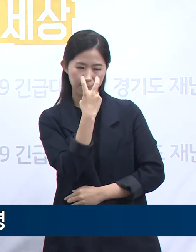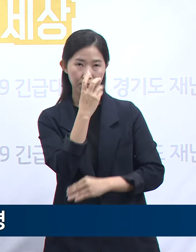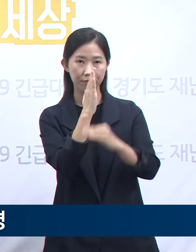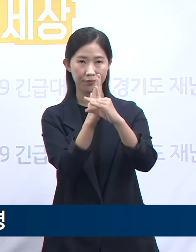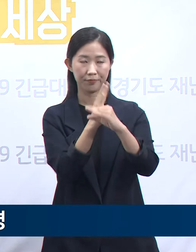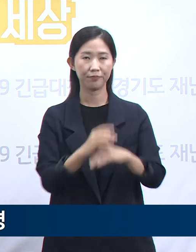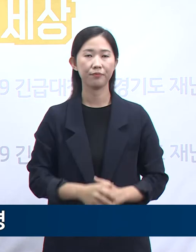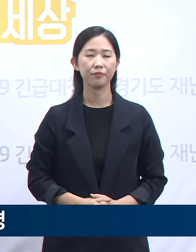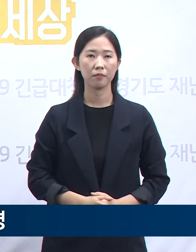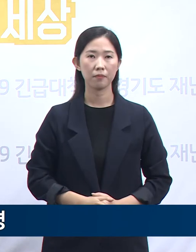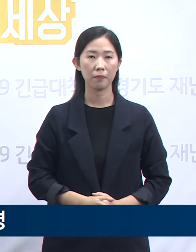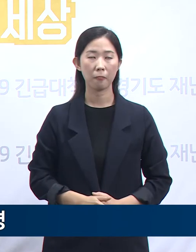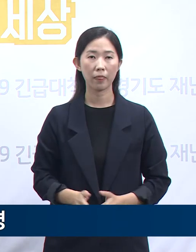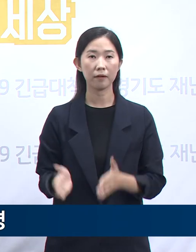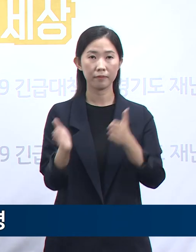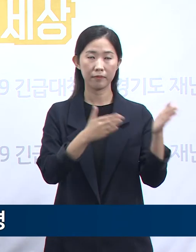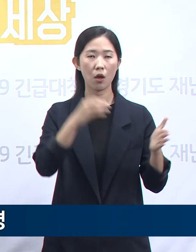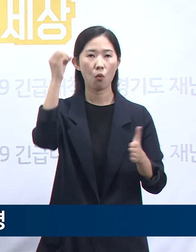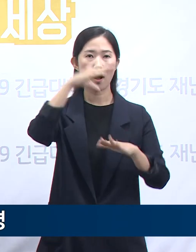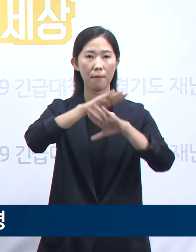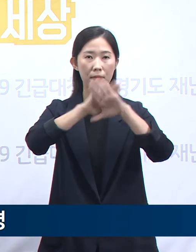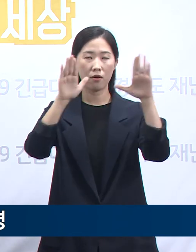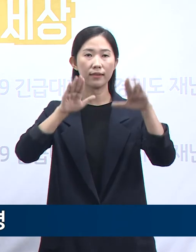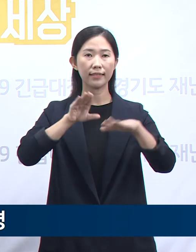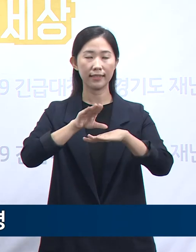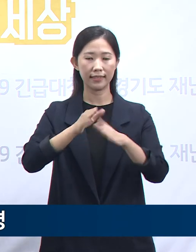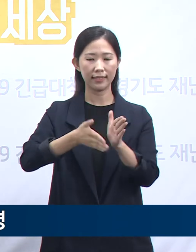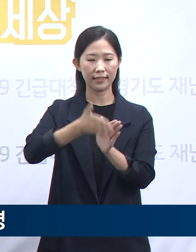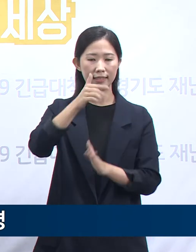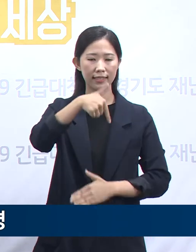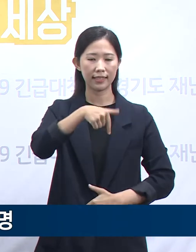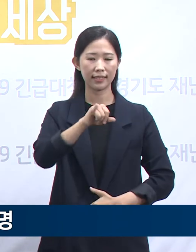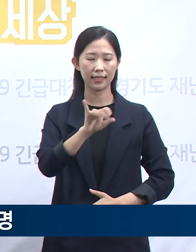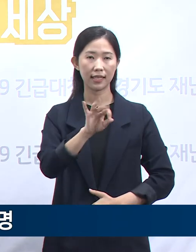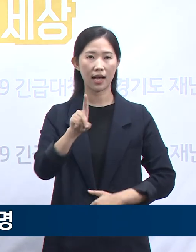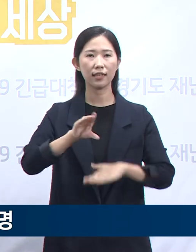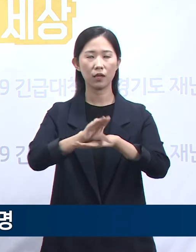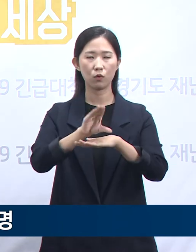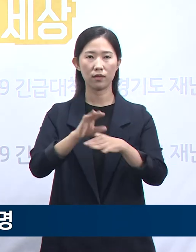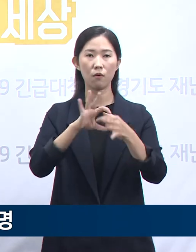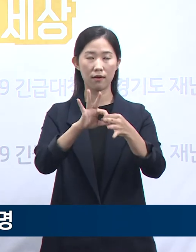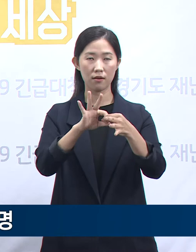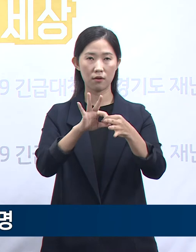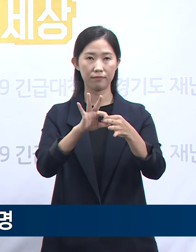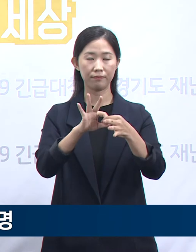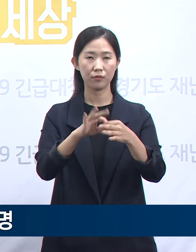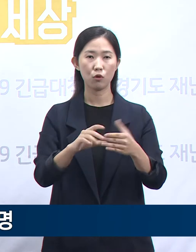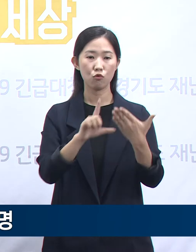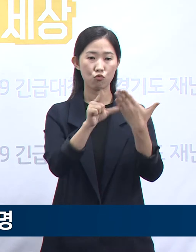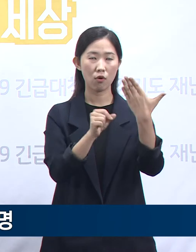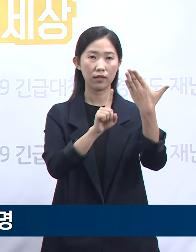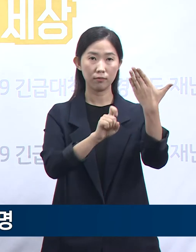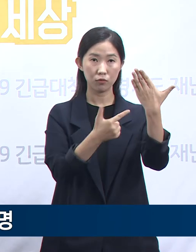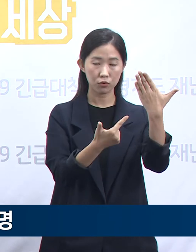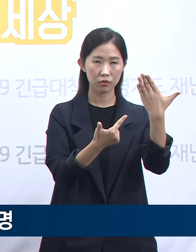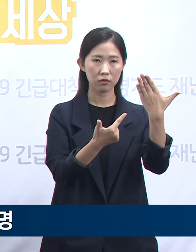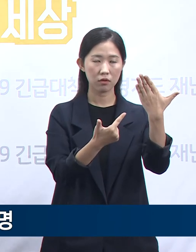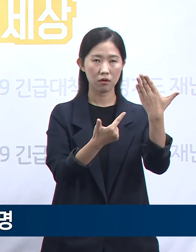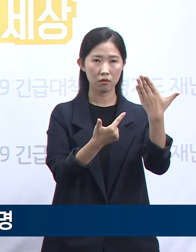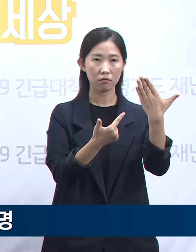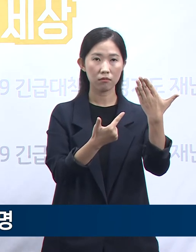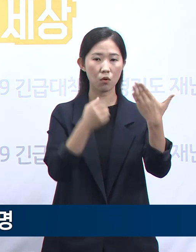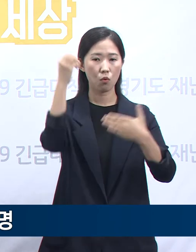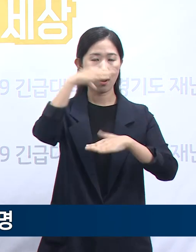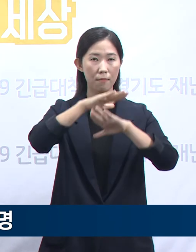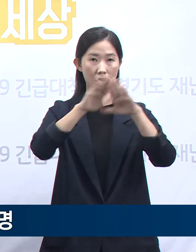다음은 광명시 기아자동차 관련 확진 상황입니다. 9월 16일 광명시 기아자동차 직원 및 가족 등